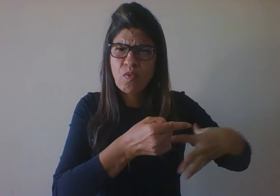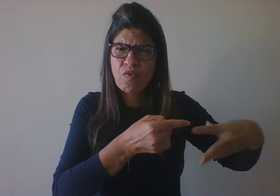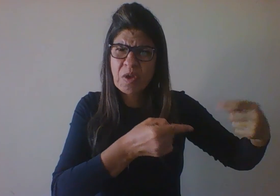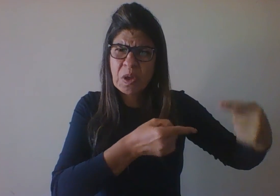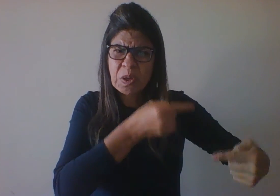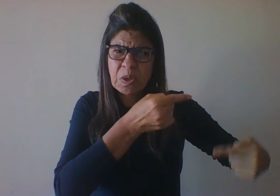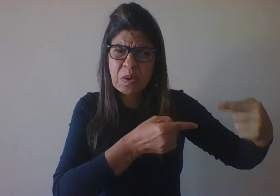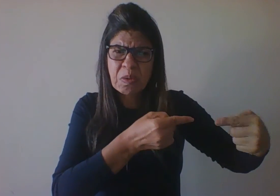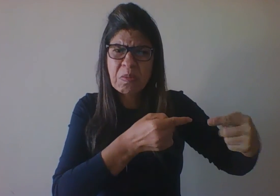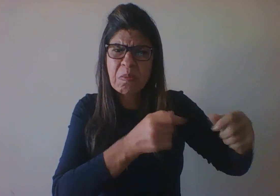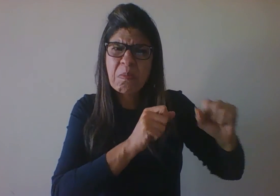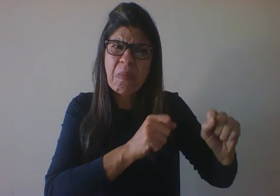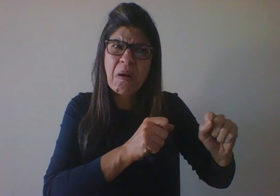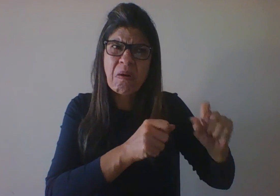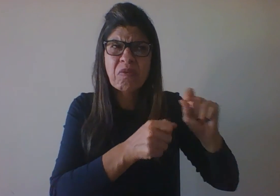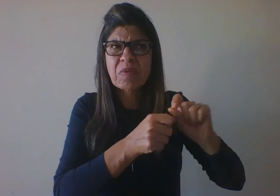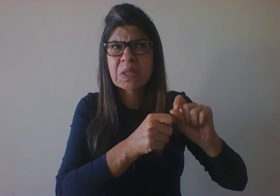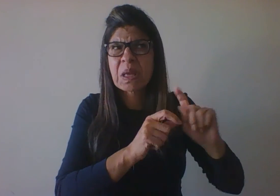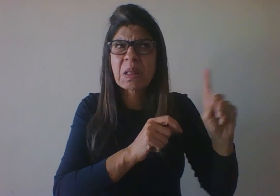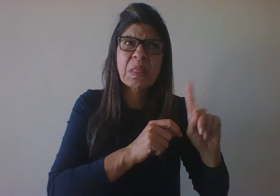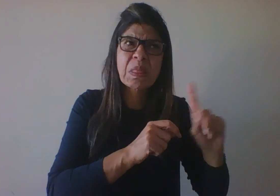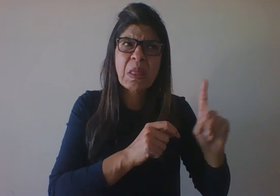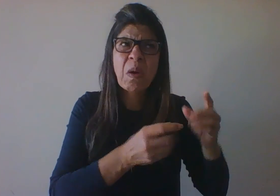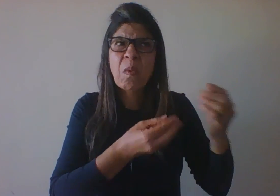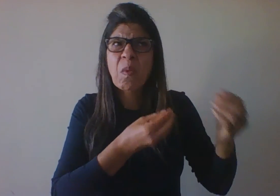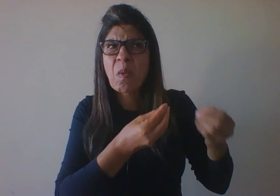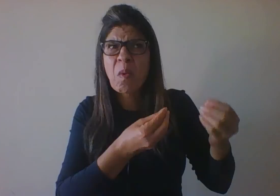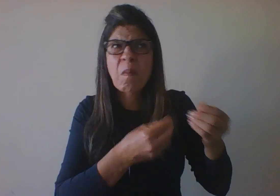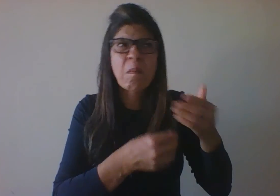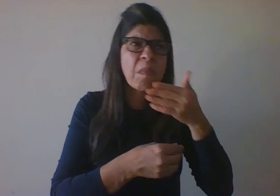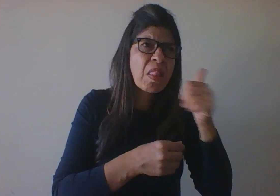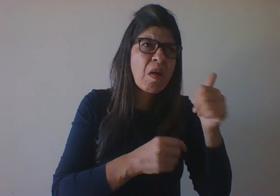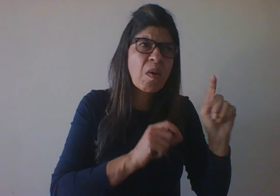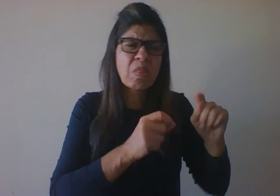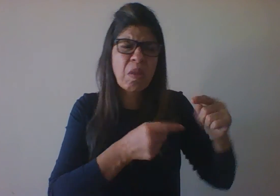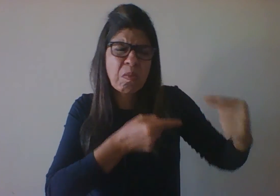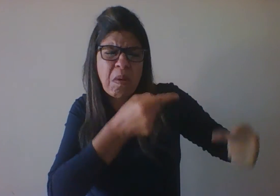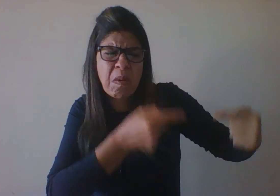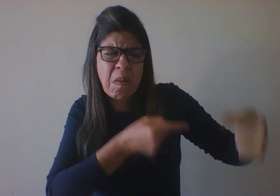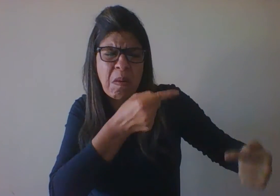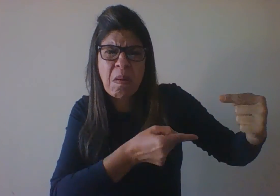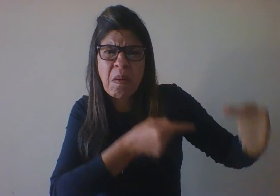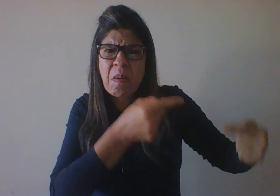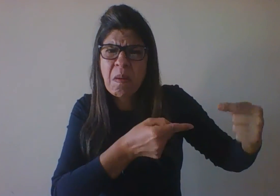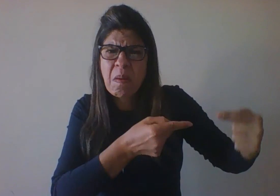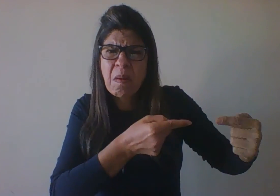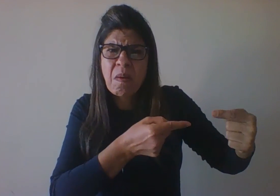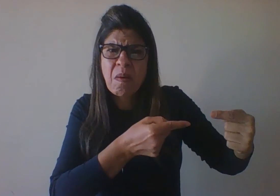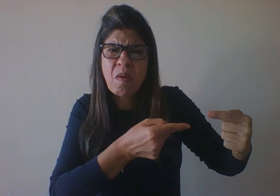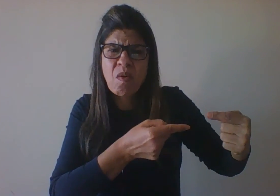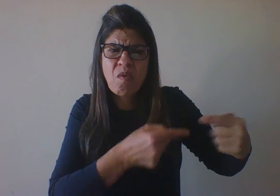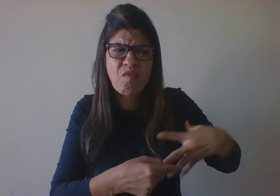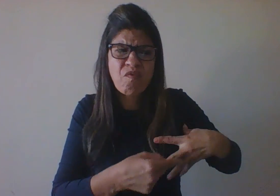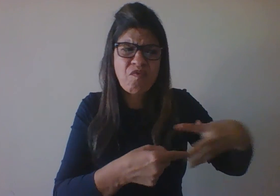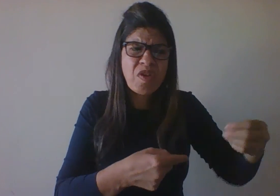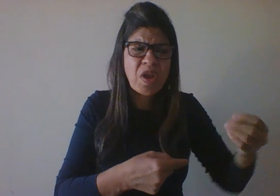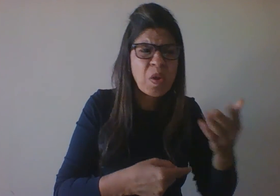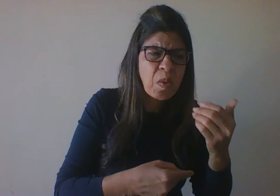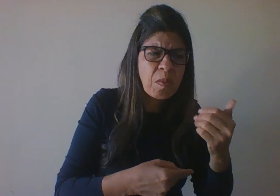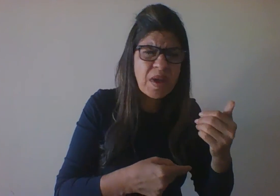ou não fazer, sobre o que é adequado ou não para essa vaquinha, para esse bezerro comer? Provavelmente não.